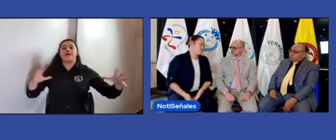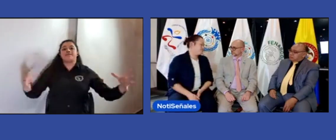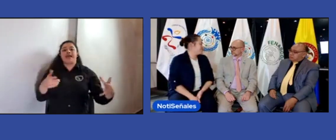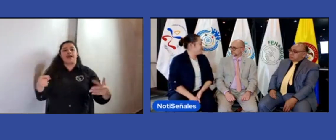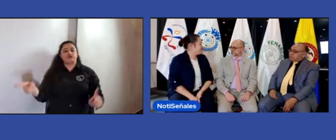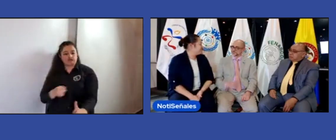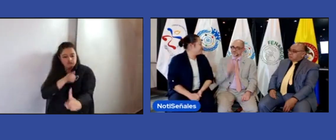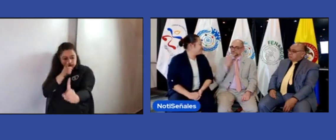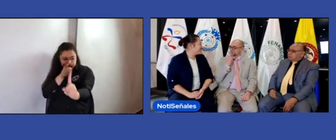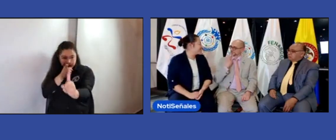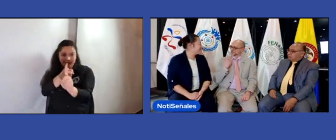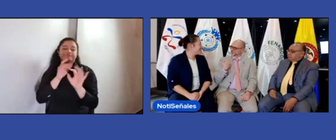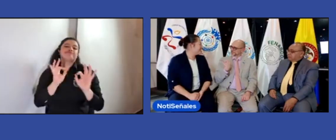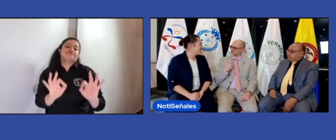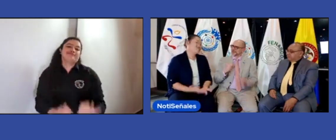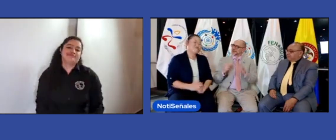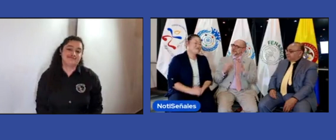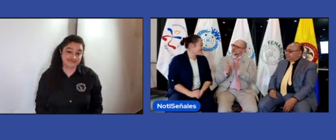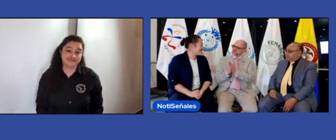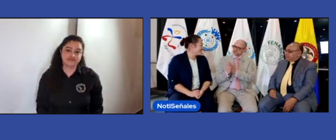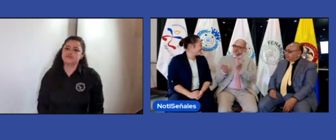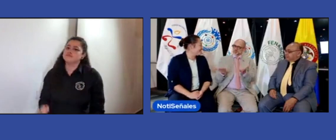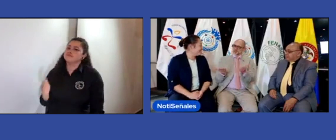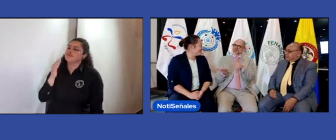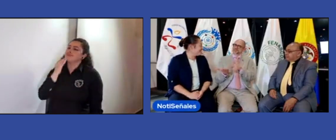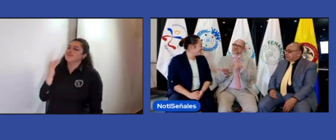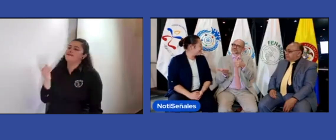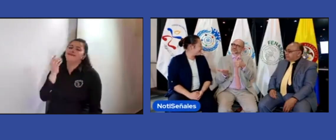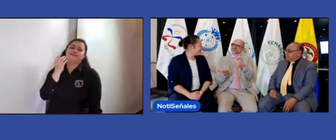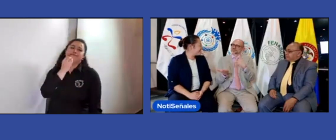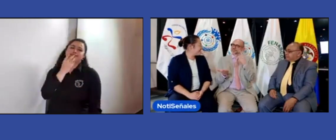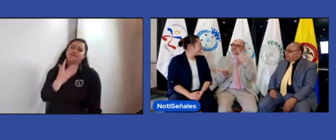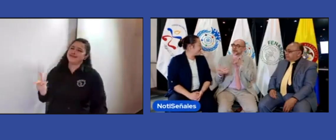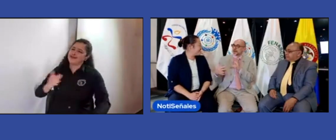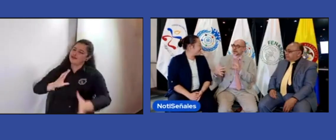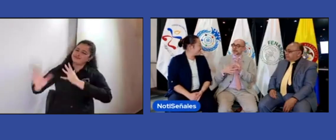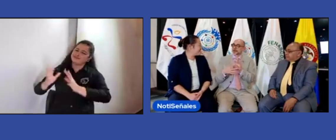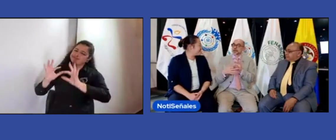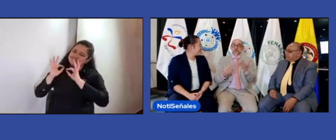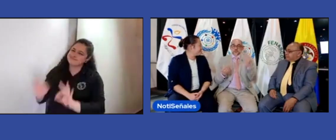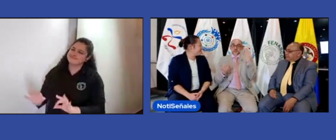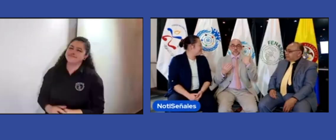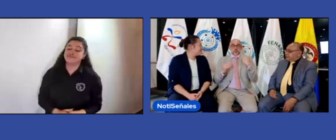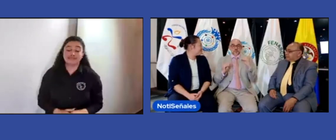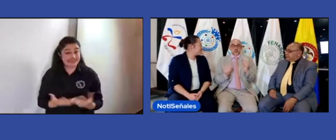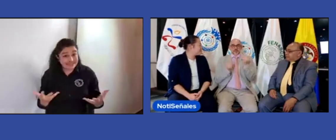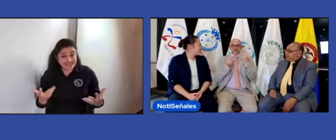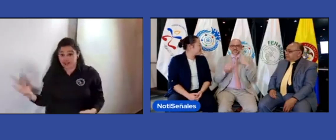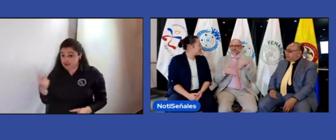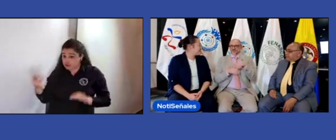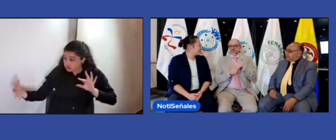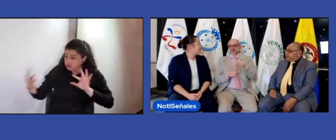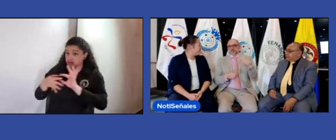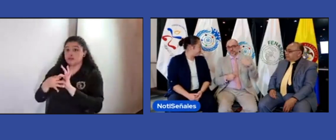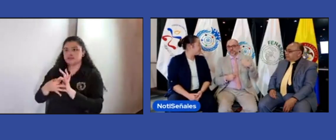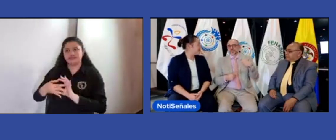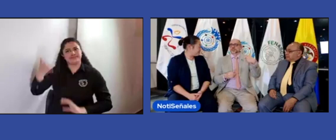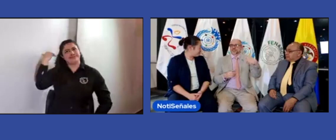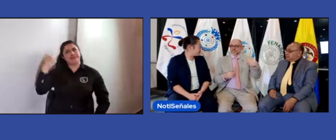por ese mismo norte, ¿no? Qué lindo lo que dice ese, Elizabeth. Qué lindo. Me gusta lo que dijiste de la historia, cómo se escribe. Y